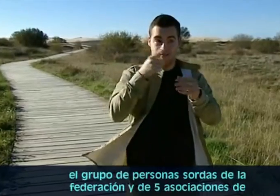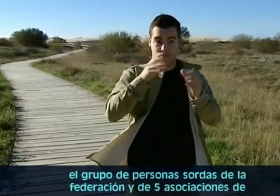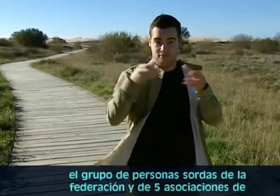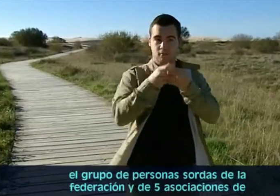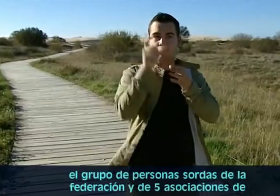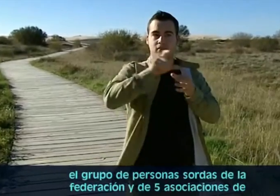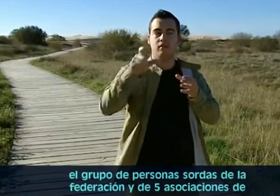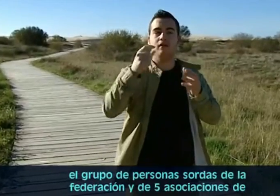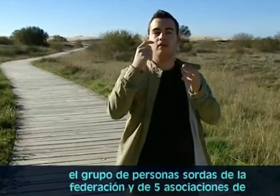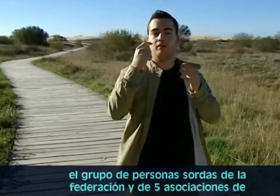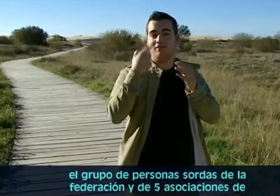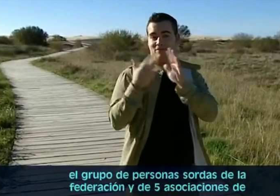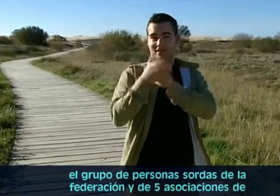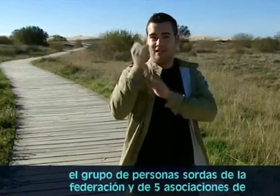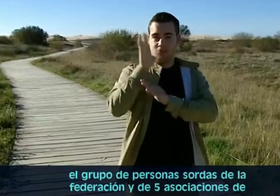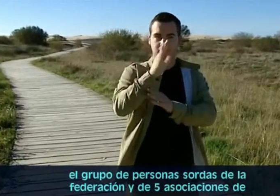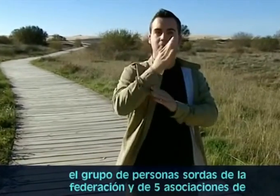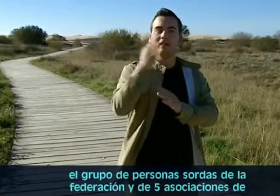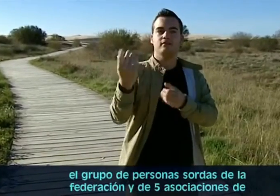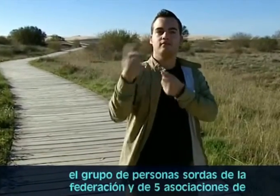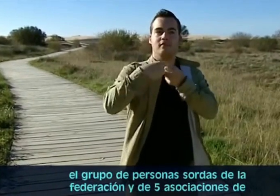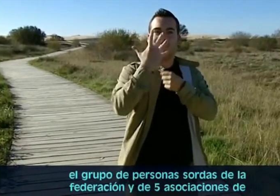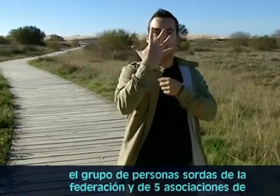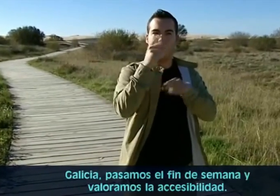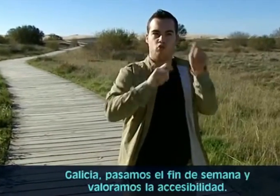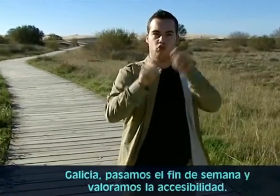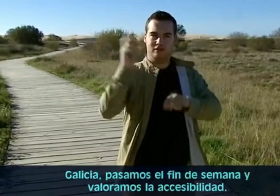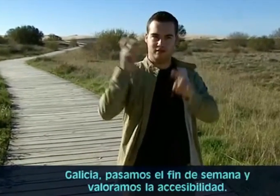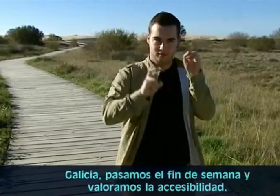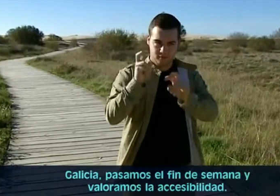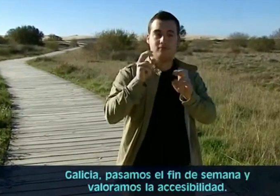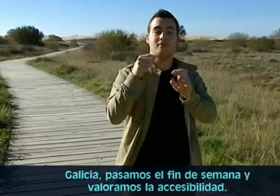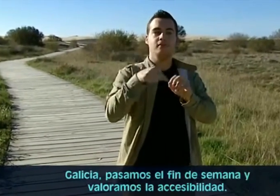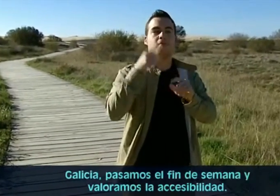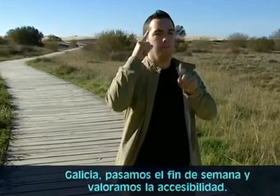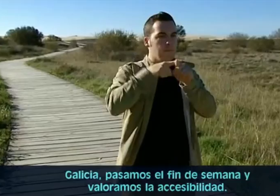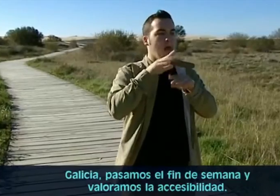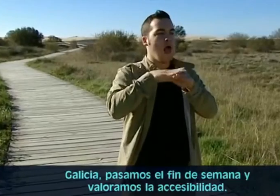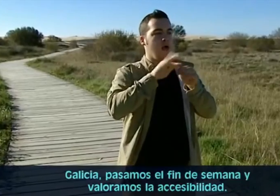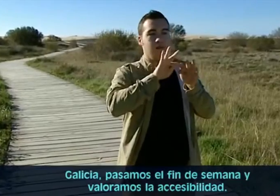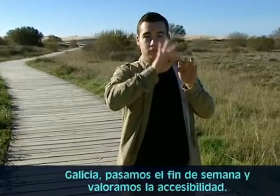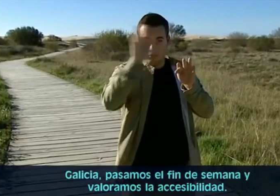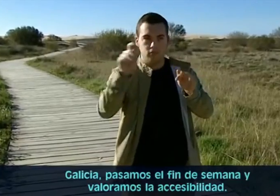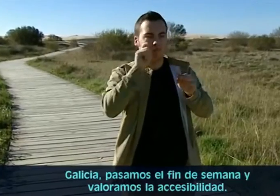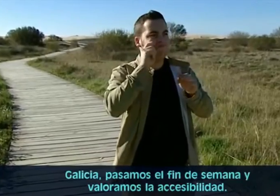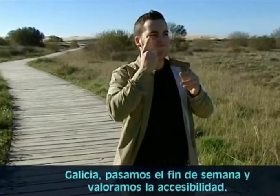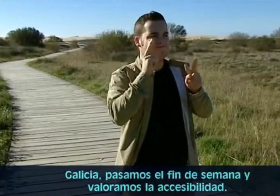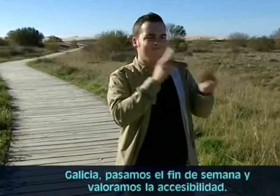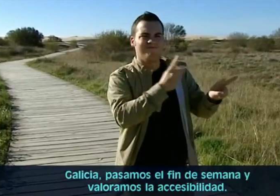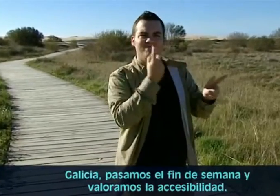Personas Sordas de la Federación y de cinco asociaciones de Galicia. Pasamos el fin de semana y valoramos la accesibilidad.